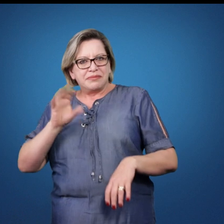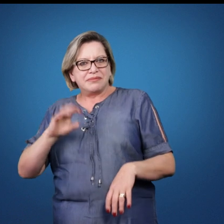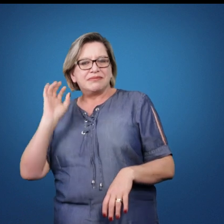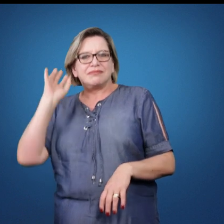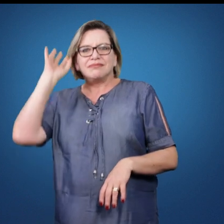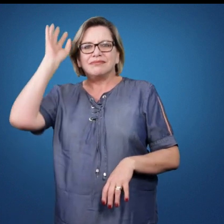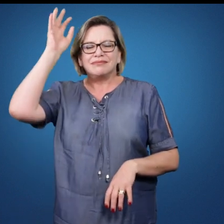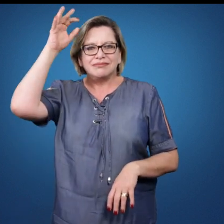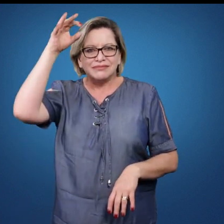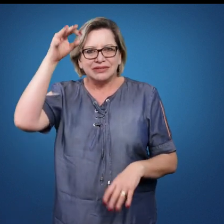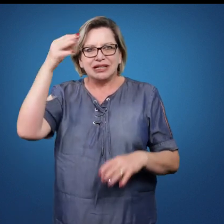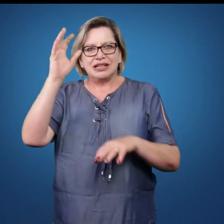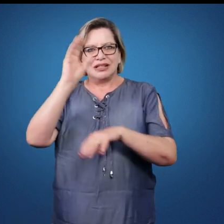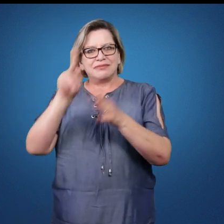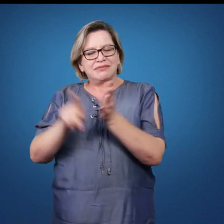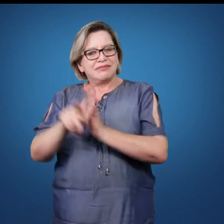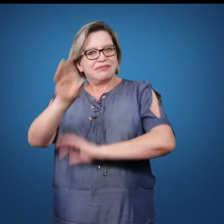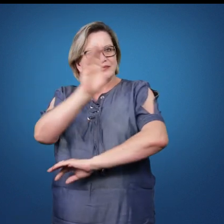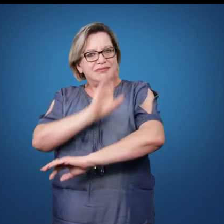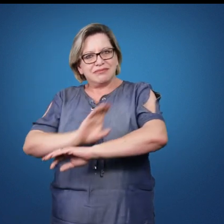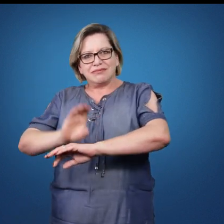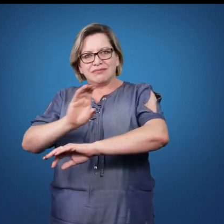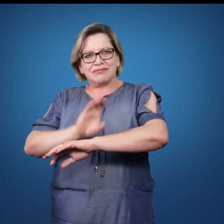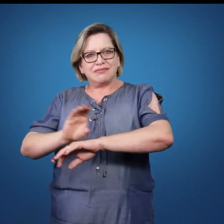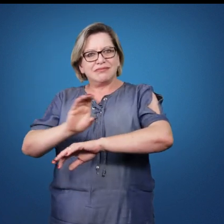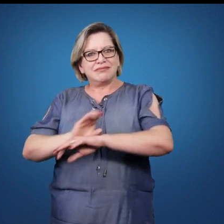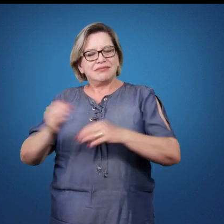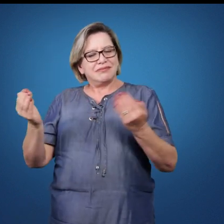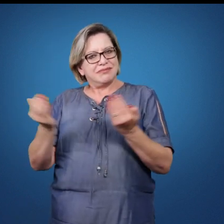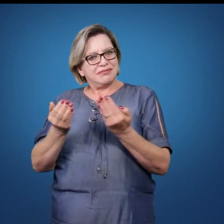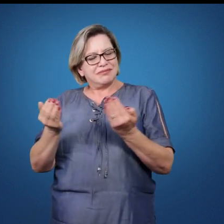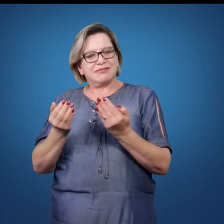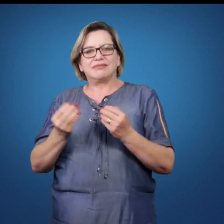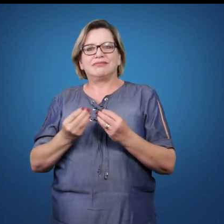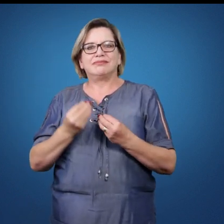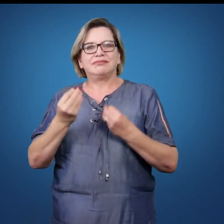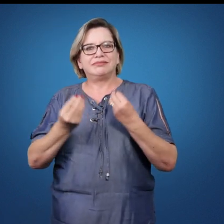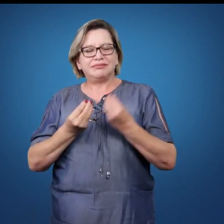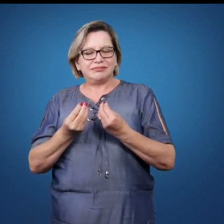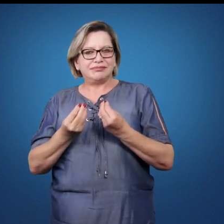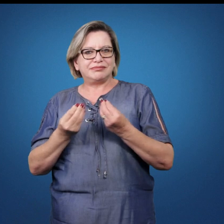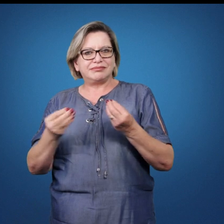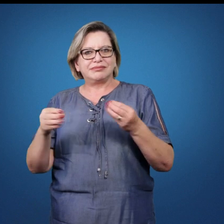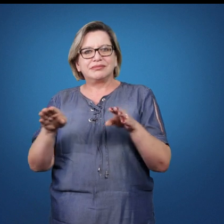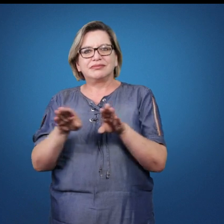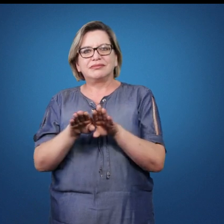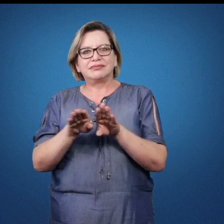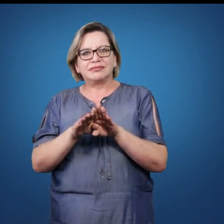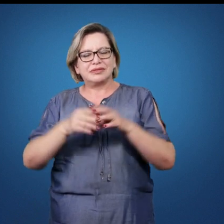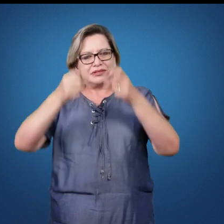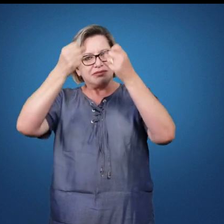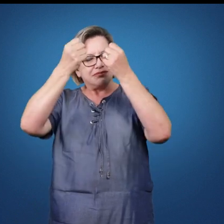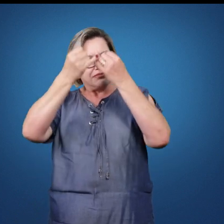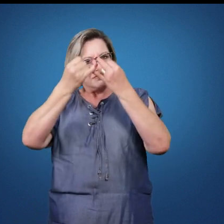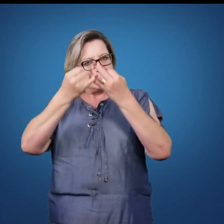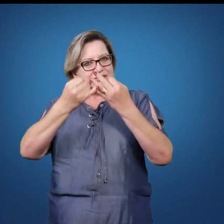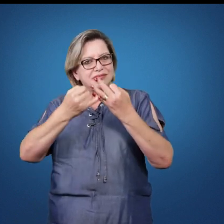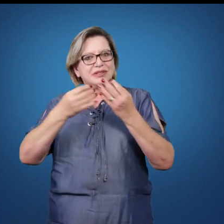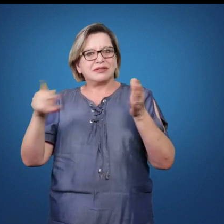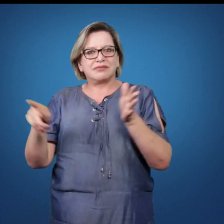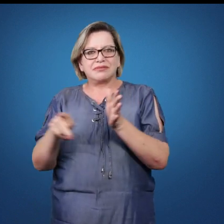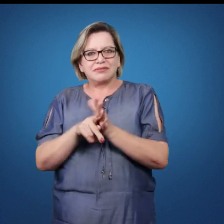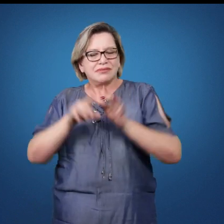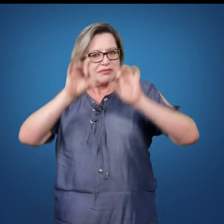durante o curso, nesse período letivo, e trago algumas questões referentes ao